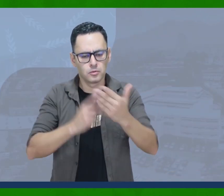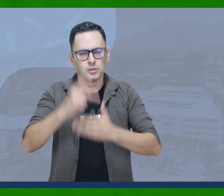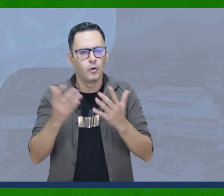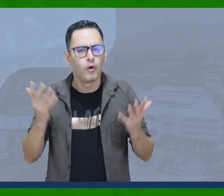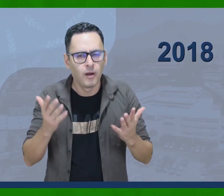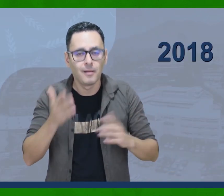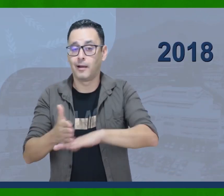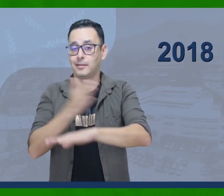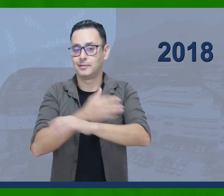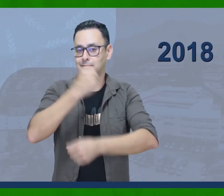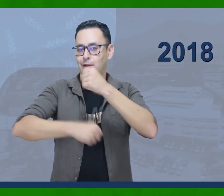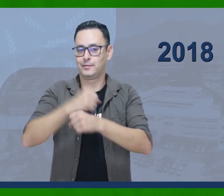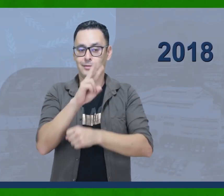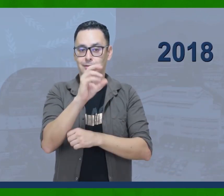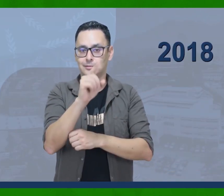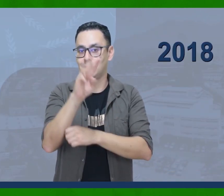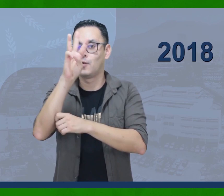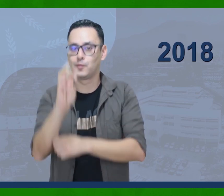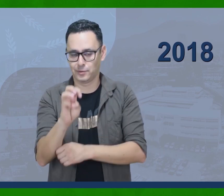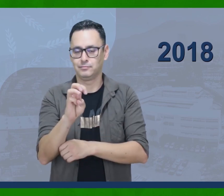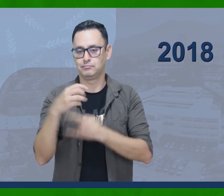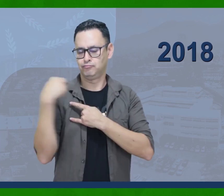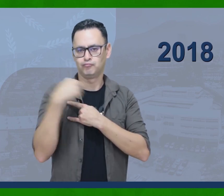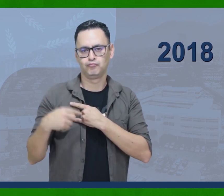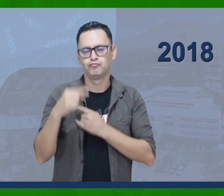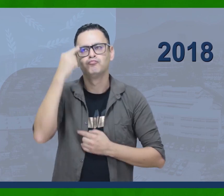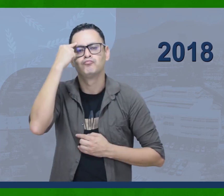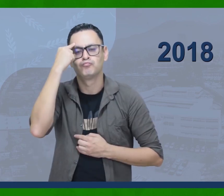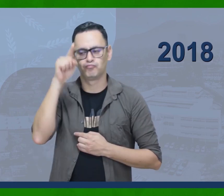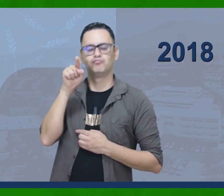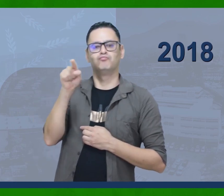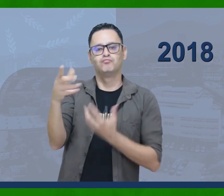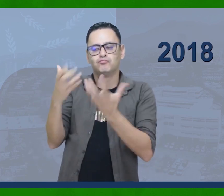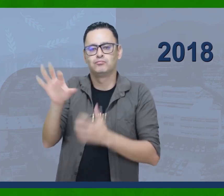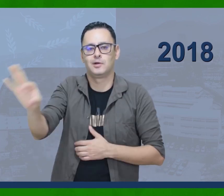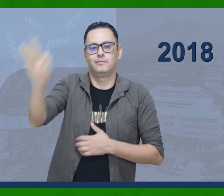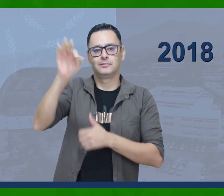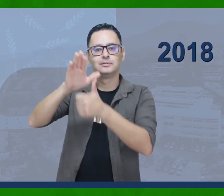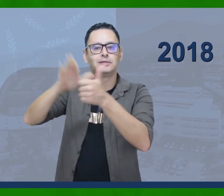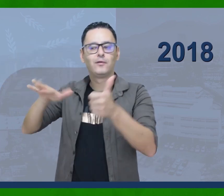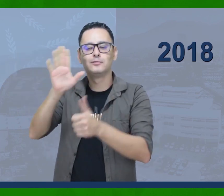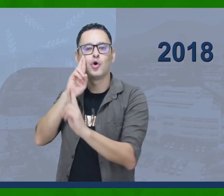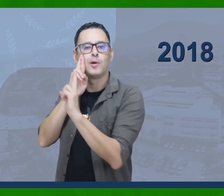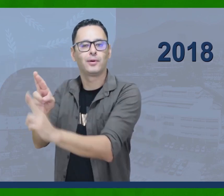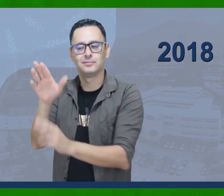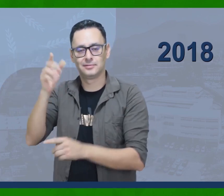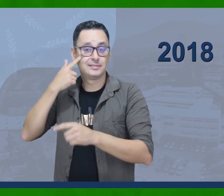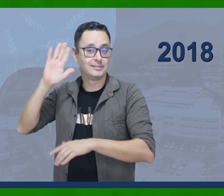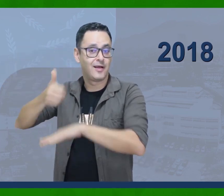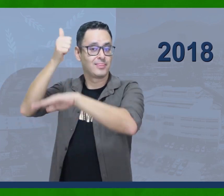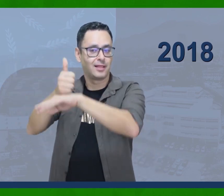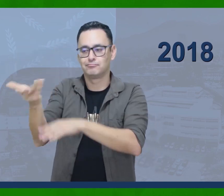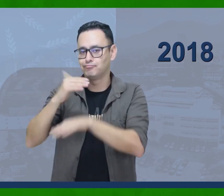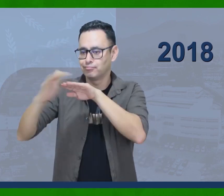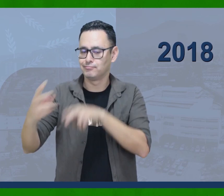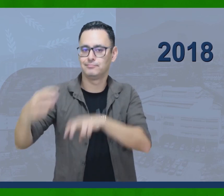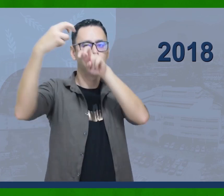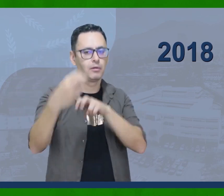En el año 2018, la Universidad CES, en reconocimiento a Asanzo, entra en contacto con el director Roberto Escobar